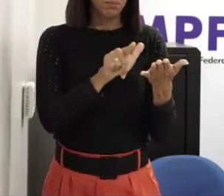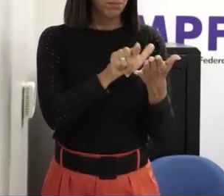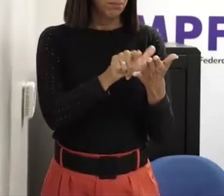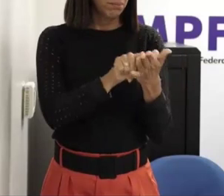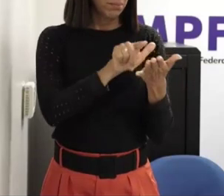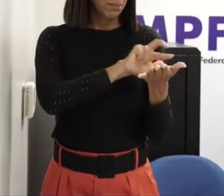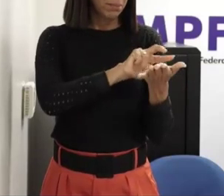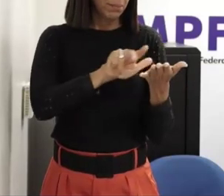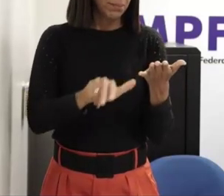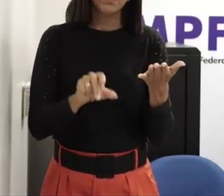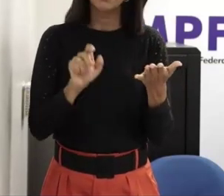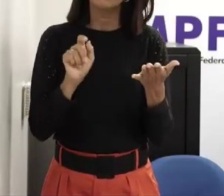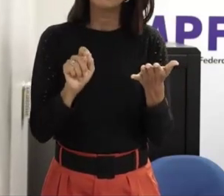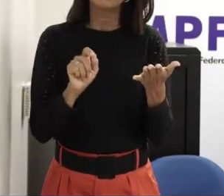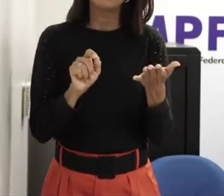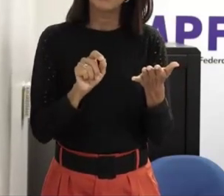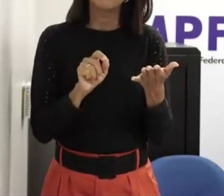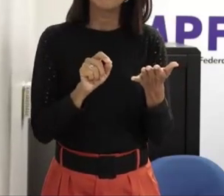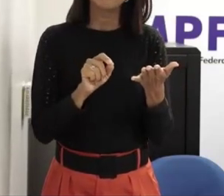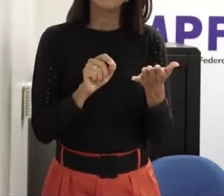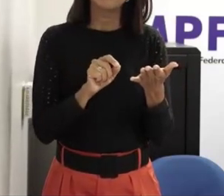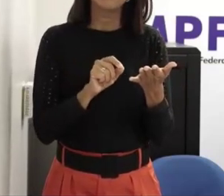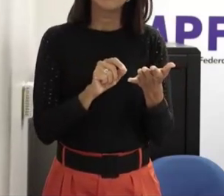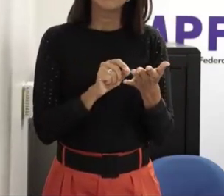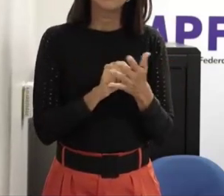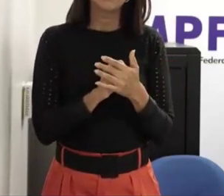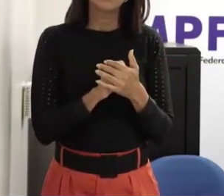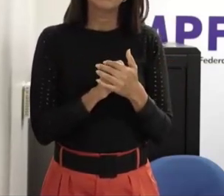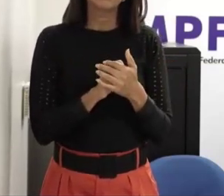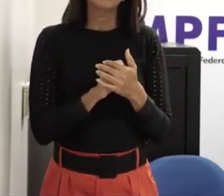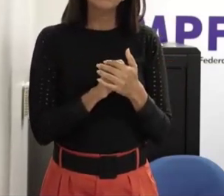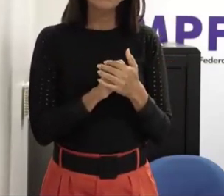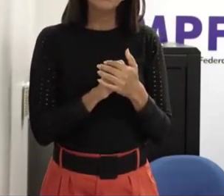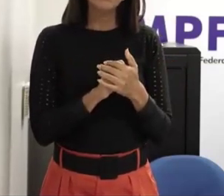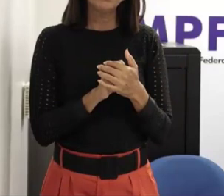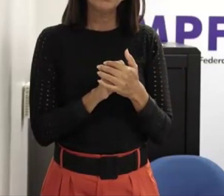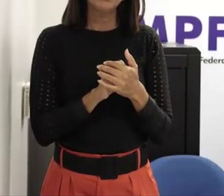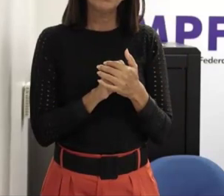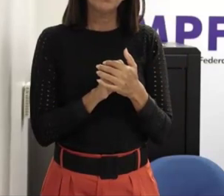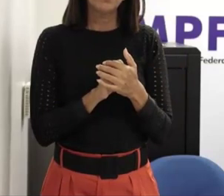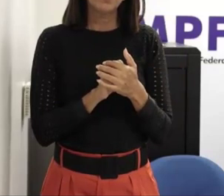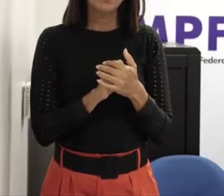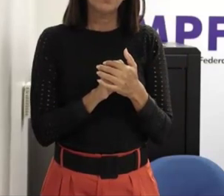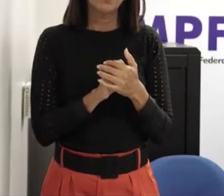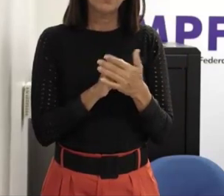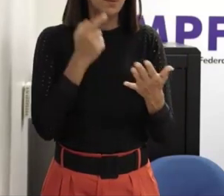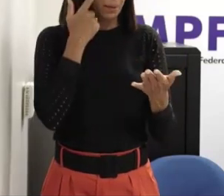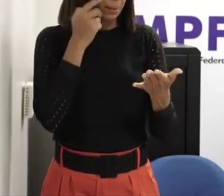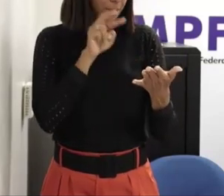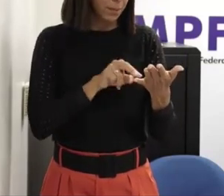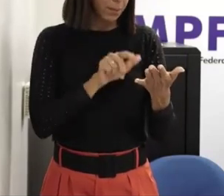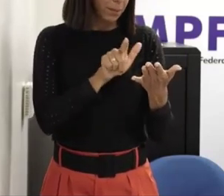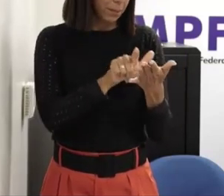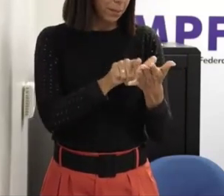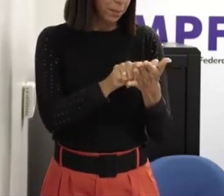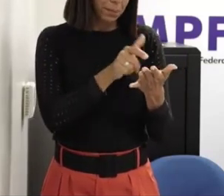o mais importante em última análise quando uma pessoa eu vi o material que ele produziu para o Rio Grande do Sul né sobre